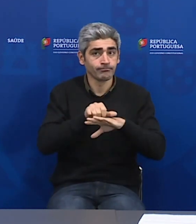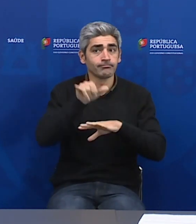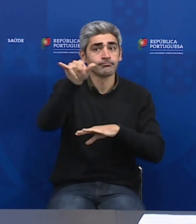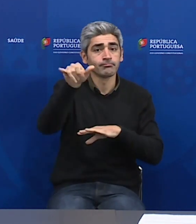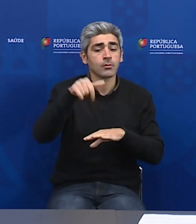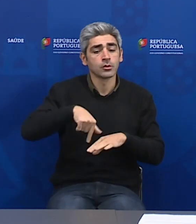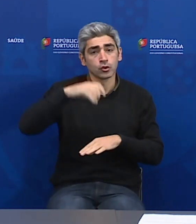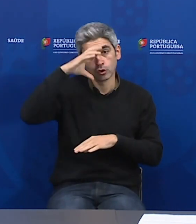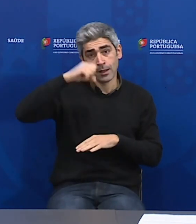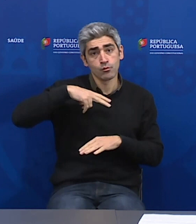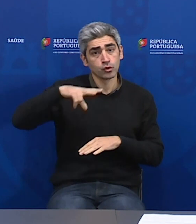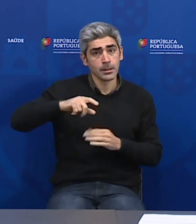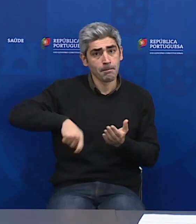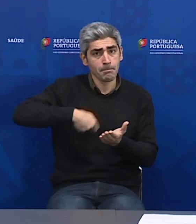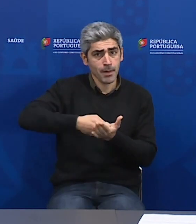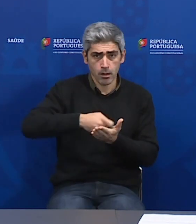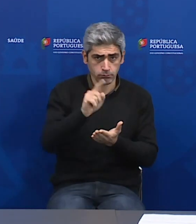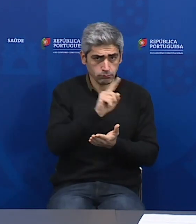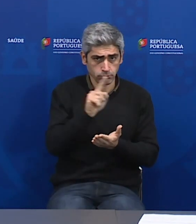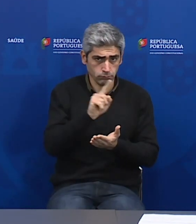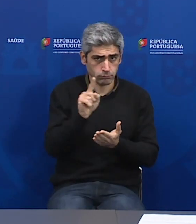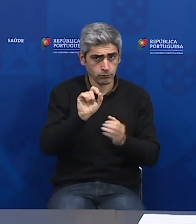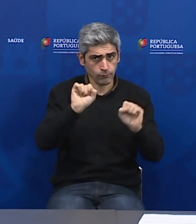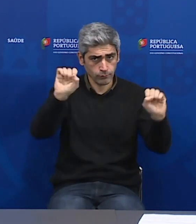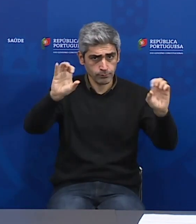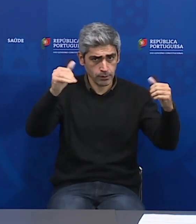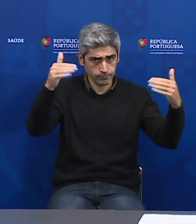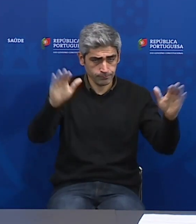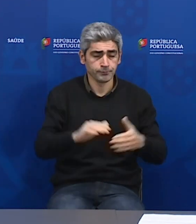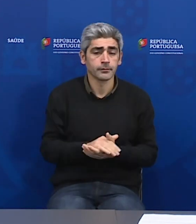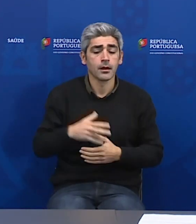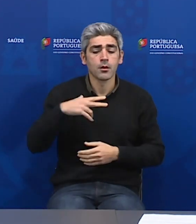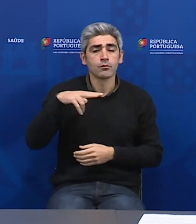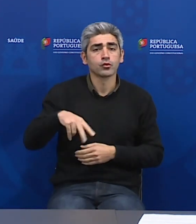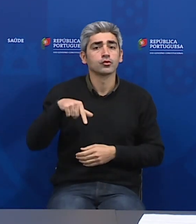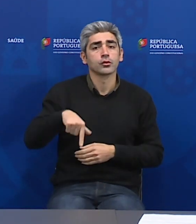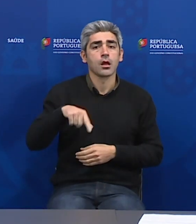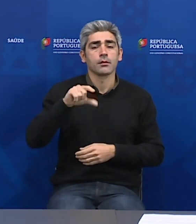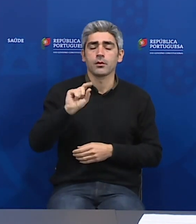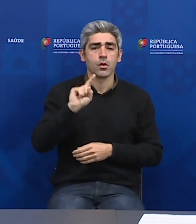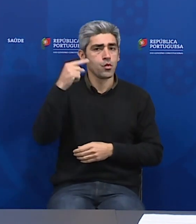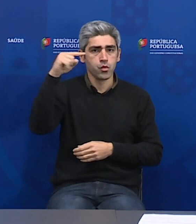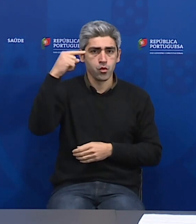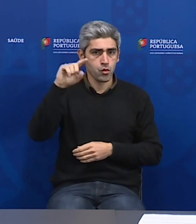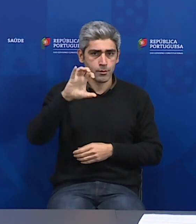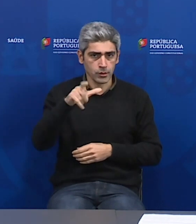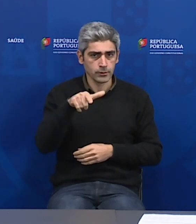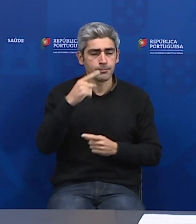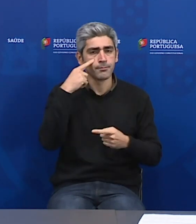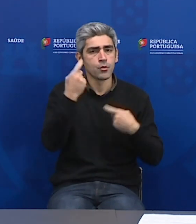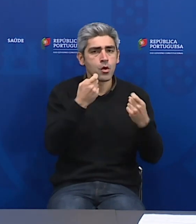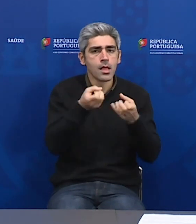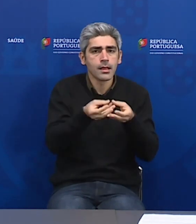financiada pelo Estado português. Lembrar que Portugal não é também o único país a procurar